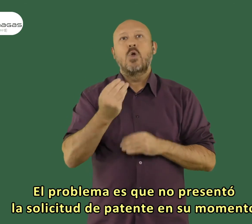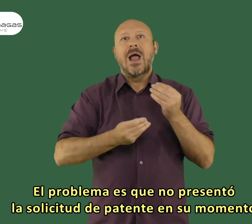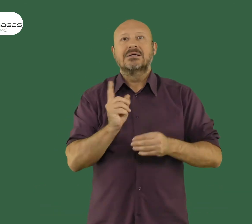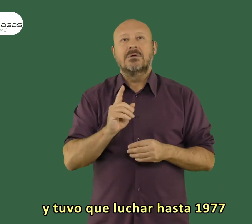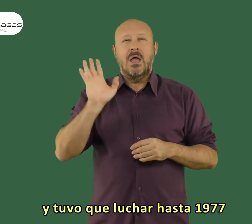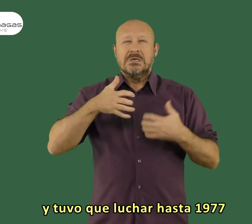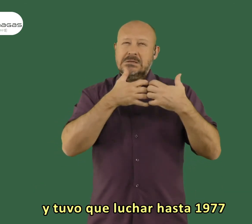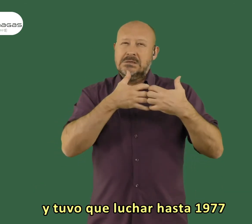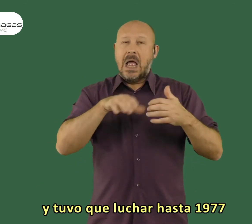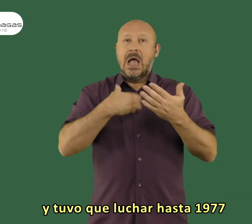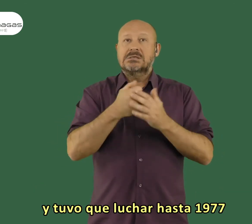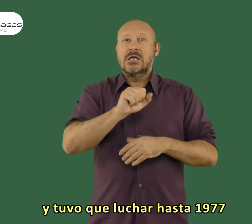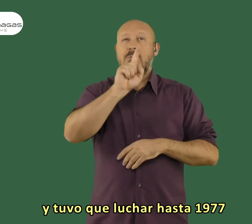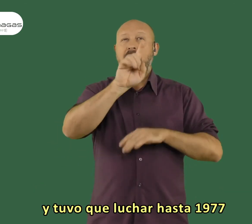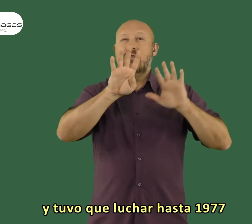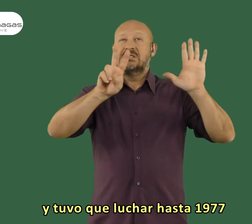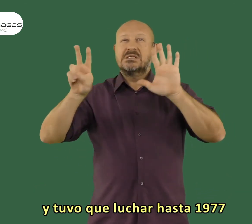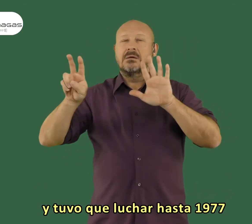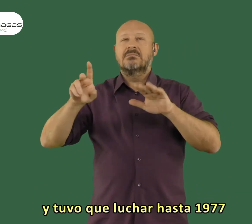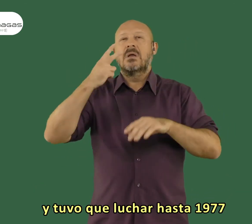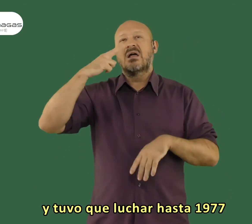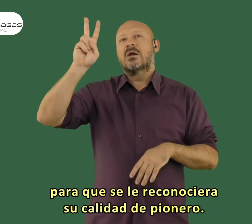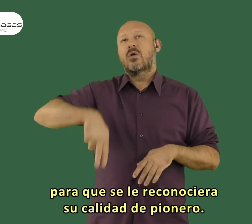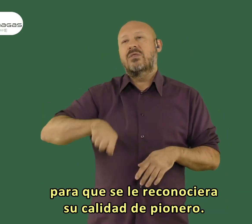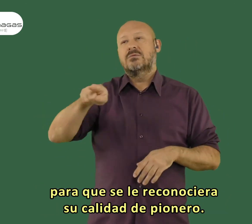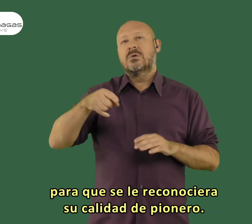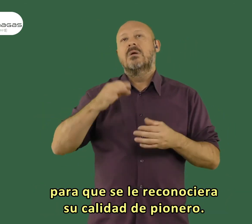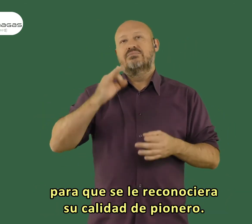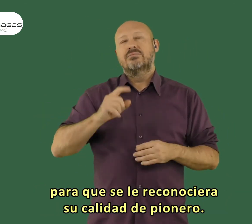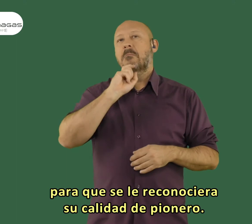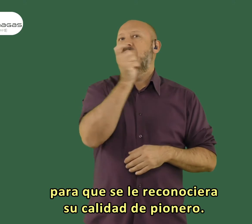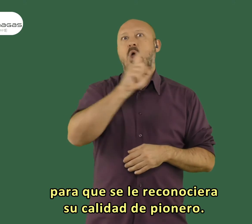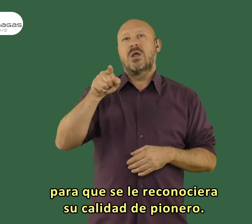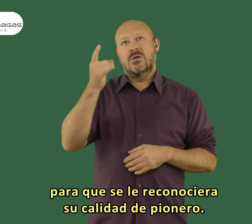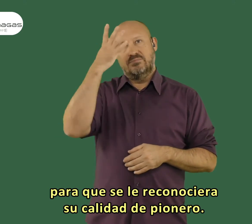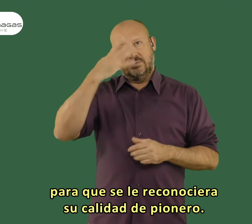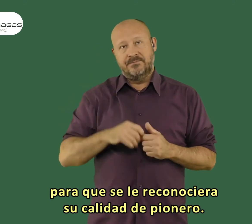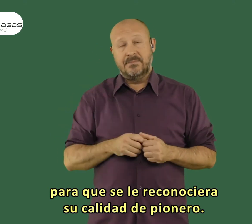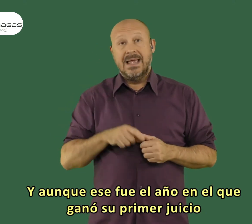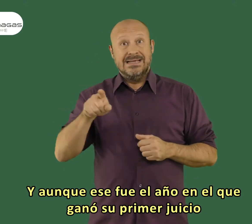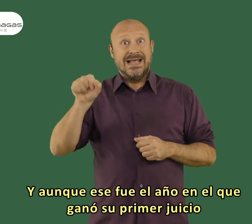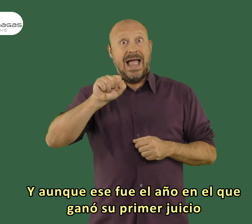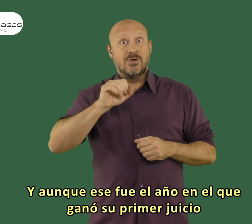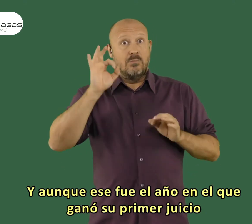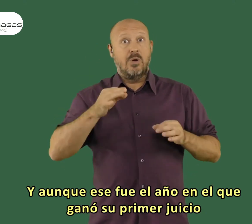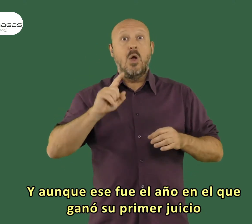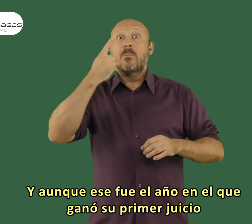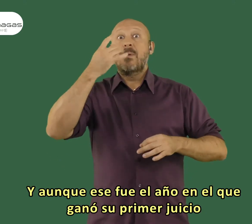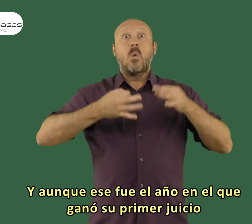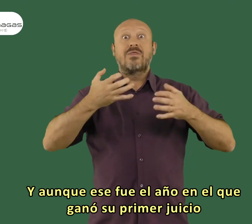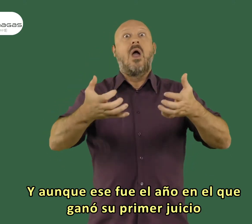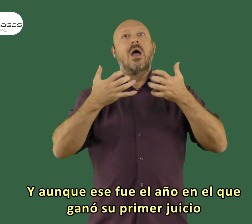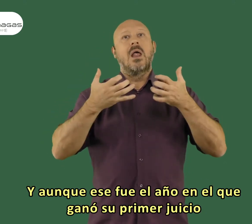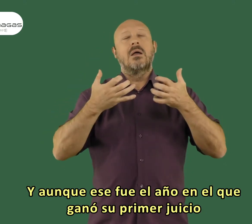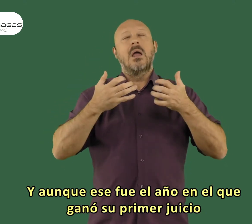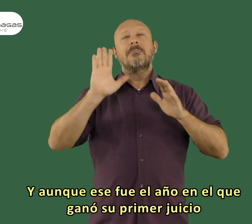de patente en su momento y tuvo que luchar hasta 1977 para que se le reconociera su calidad de pionero. Y aunque ese fue el